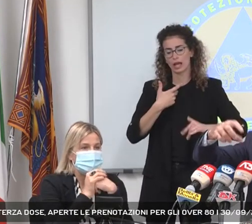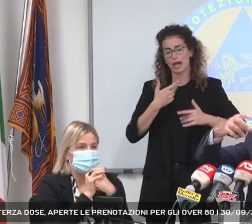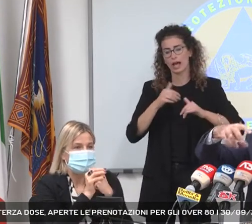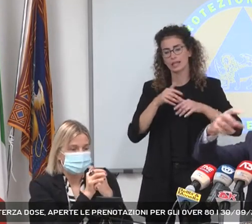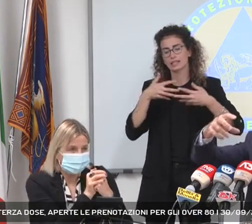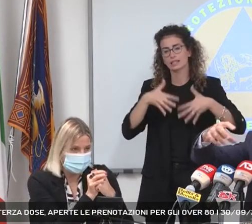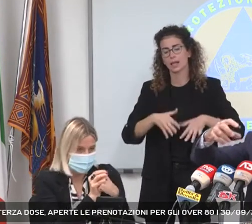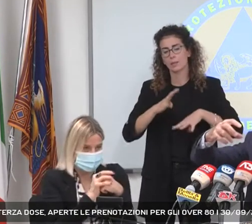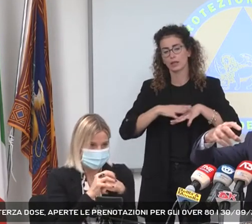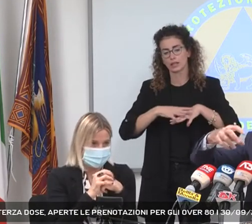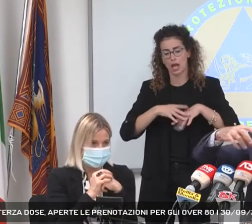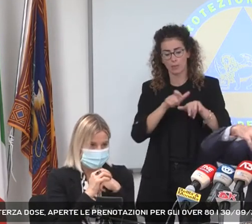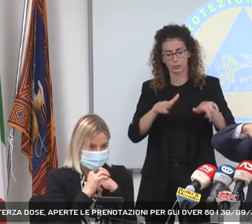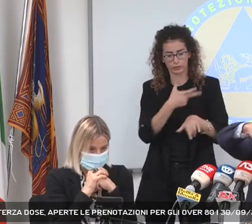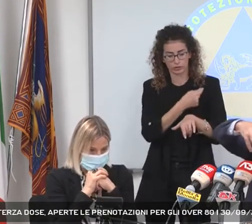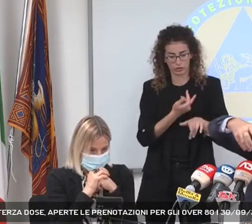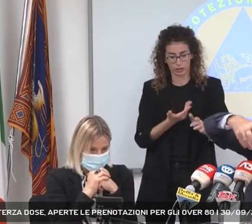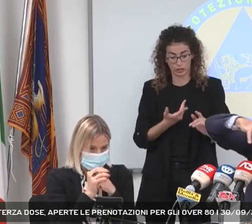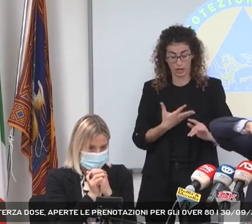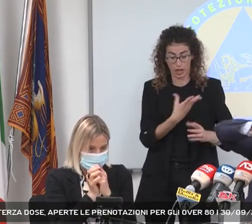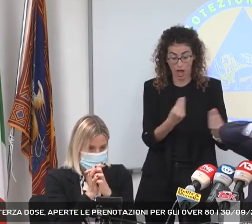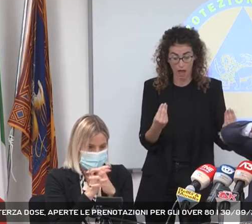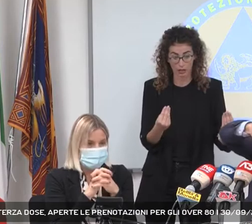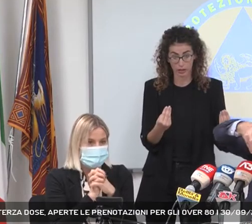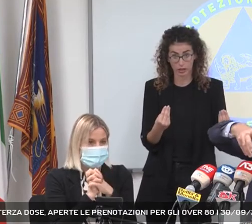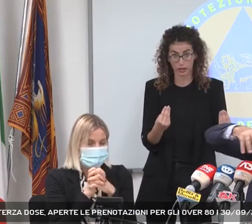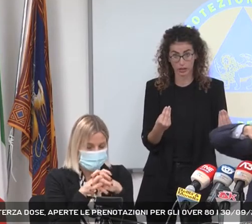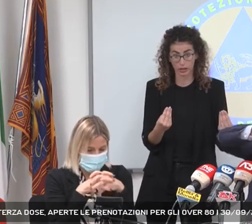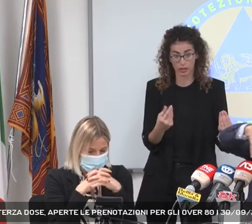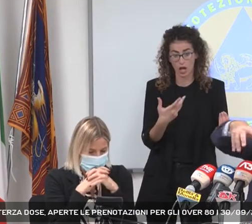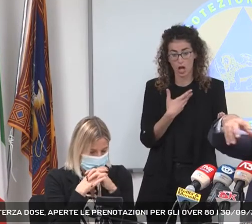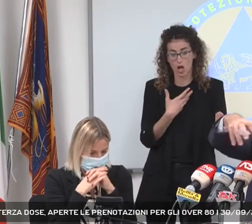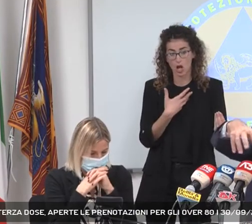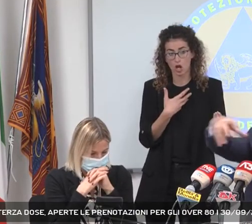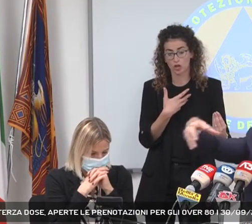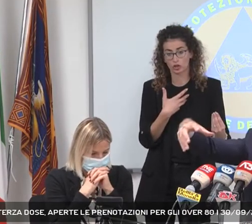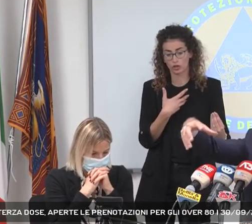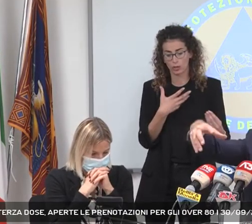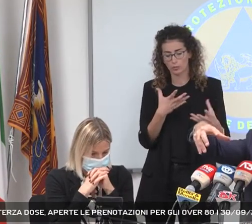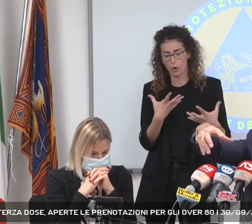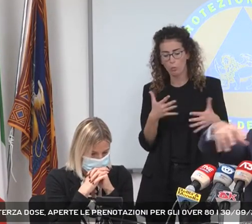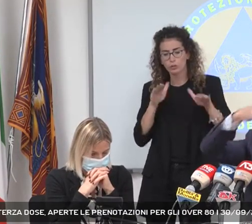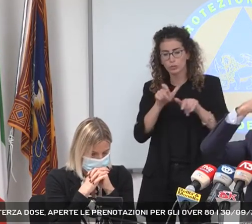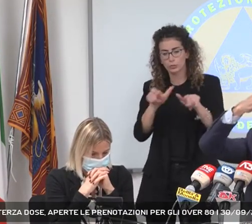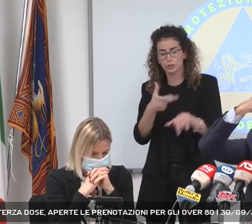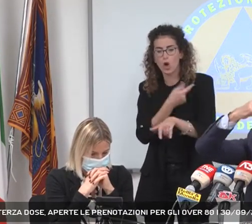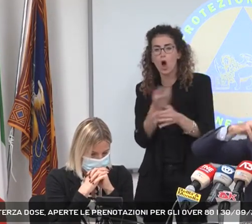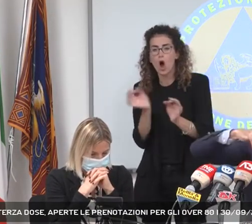possibilità in presenza di tutti questi vaccinati è che comunque si è creata una bolla anche a favore di quelli che non sono vaccinati.